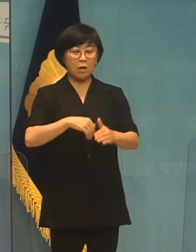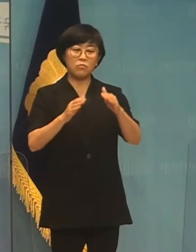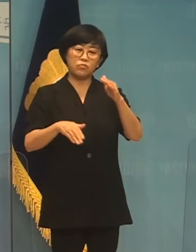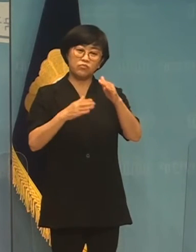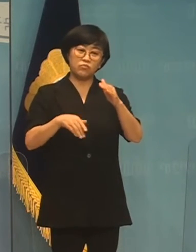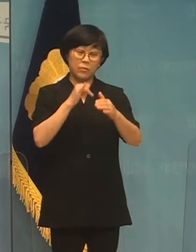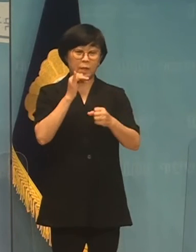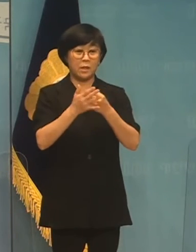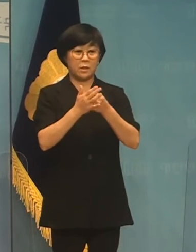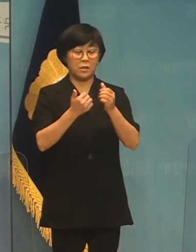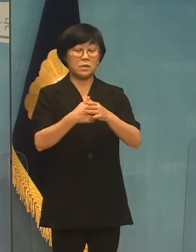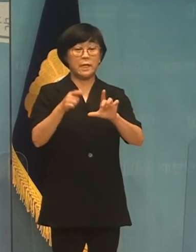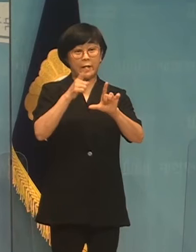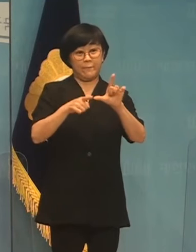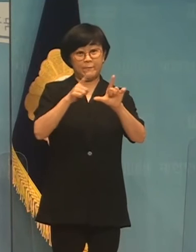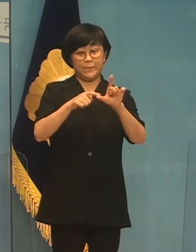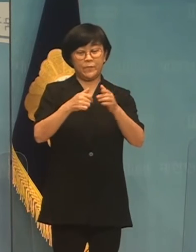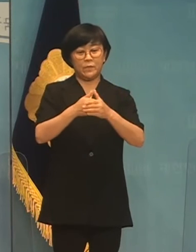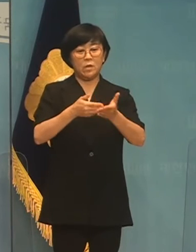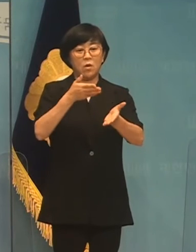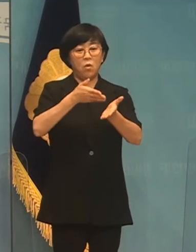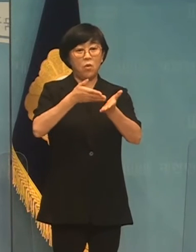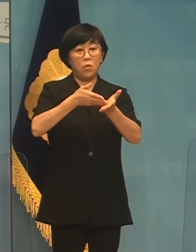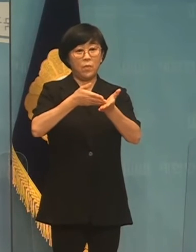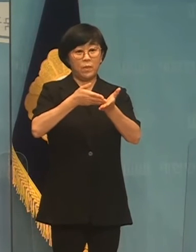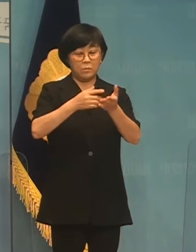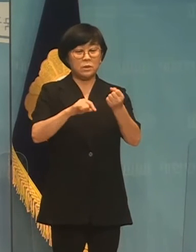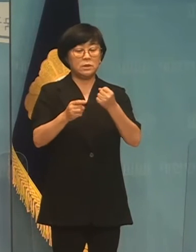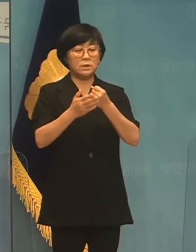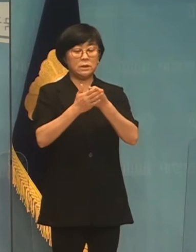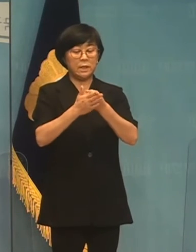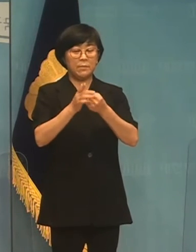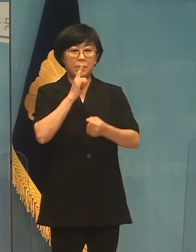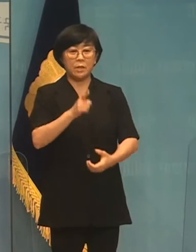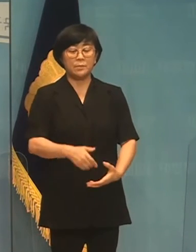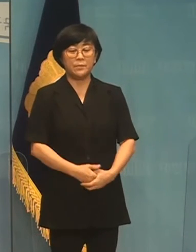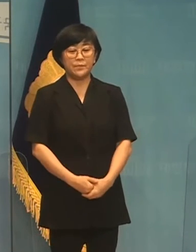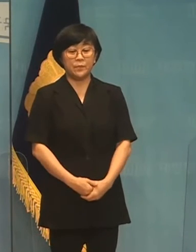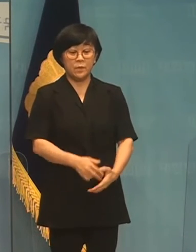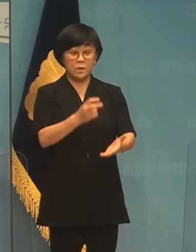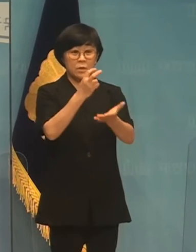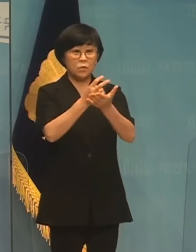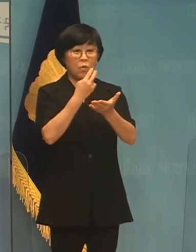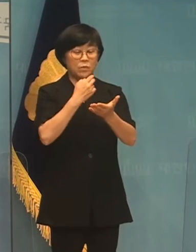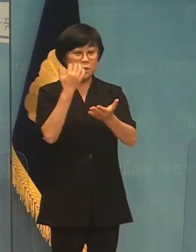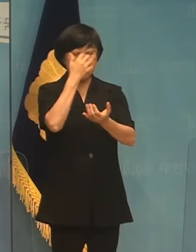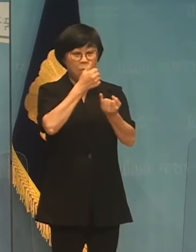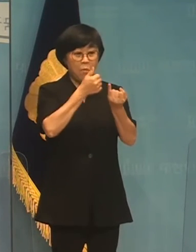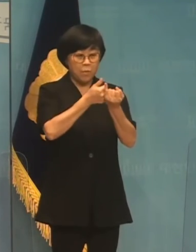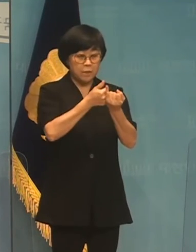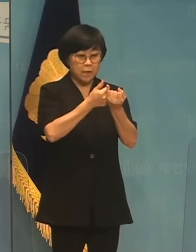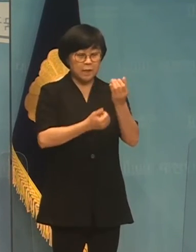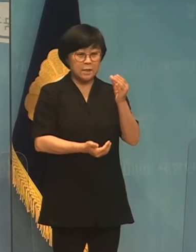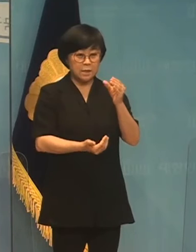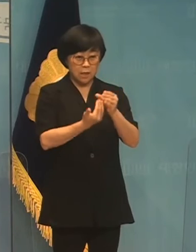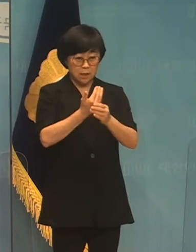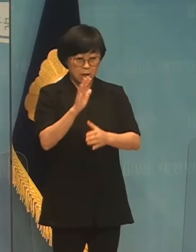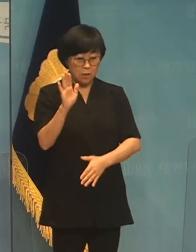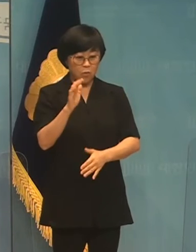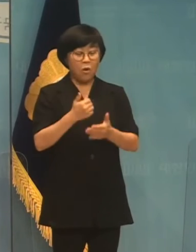매번 바꾸겠다고 하지만 언론을 타는 근대 뿐입니다. 제도가 없어서 성범죄가 일어나는 게 아닙니다.